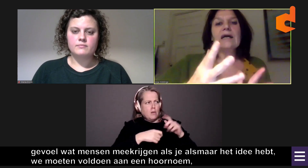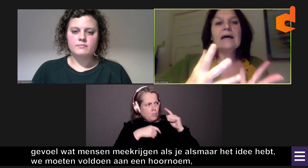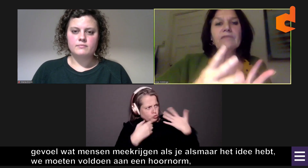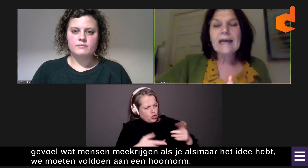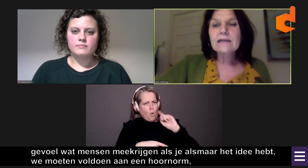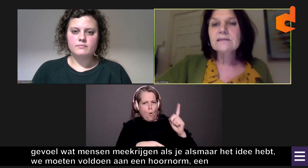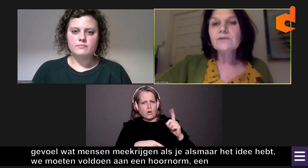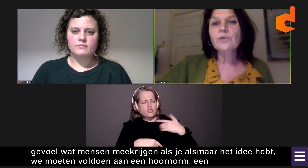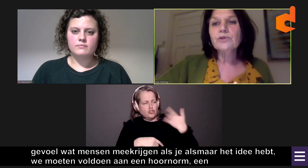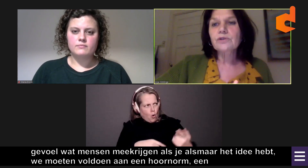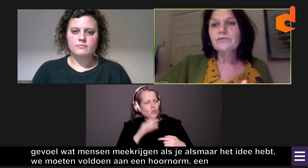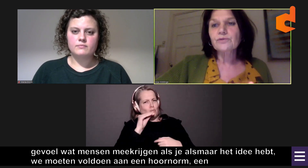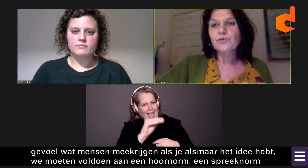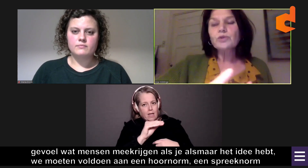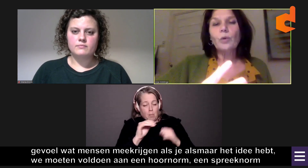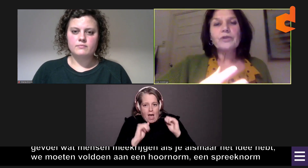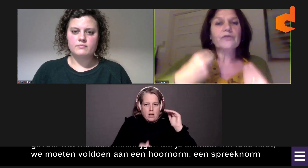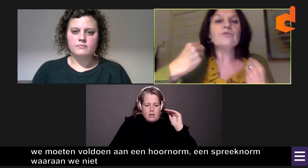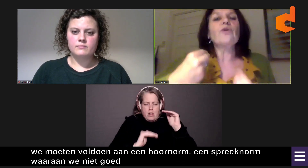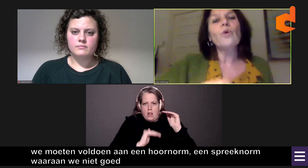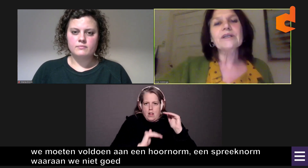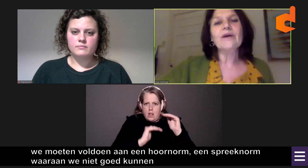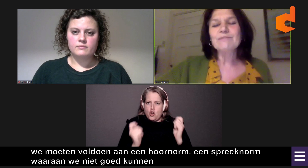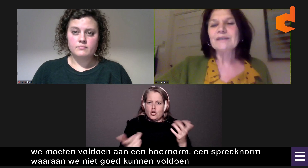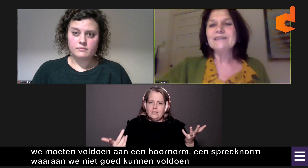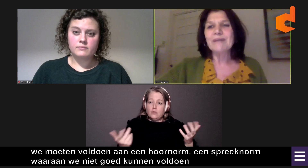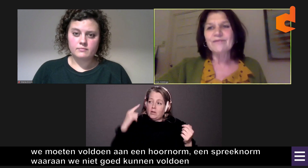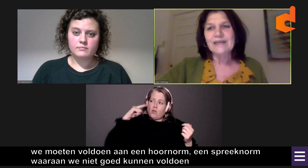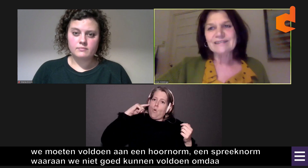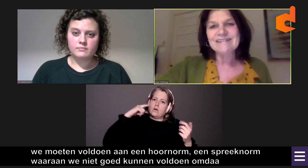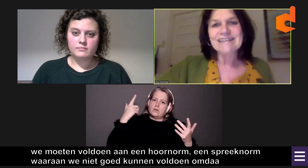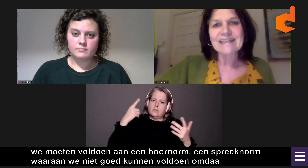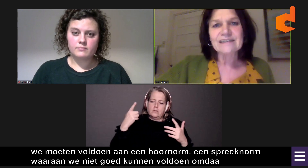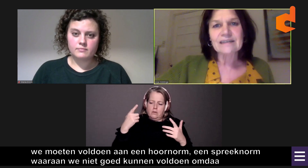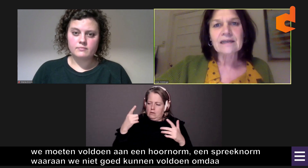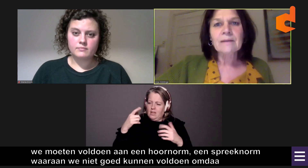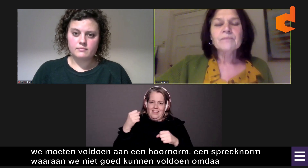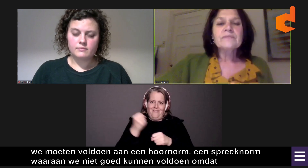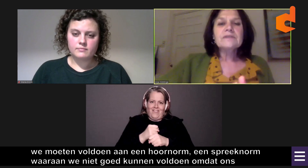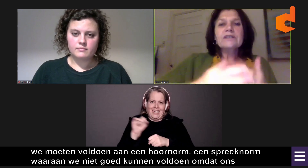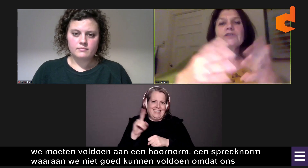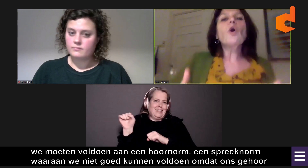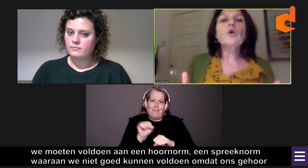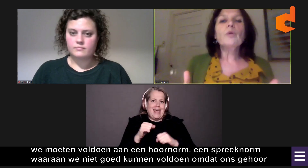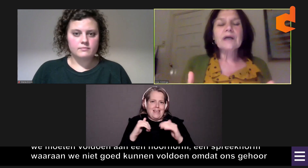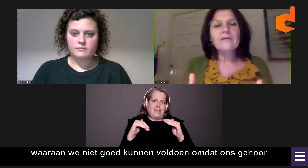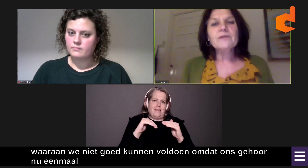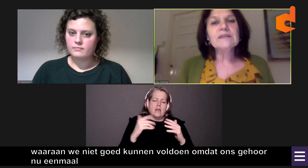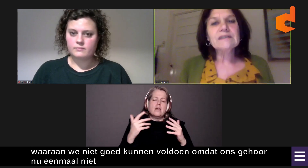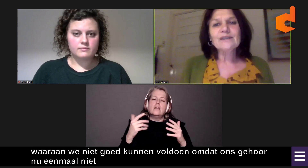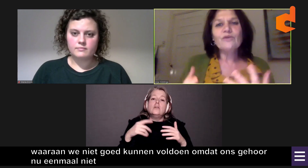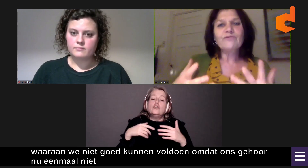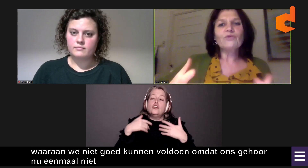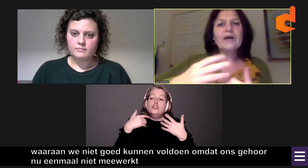waaraan we eigenlijk niet goed kunnen voldoen omdat ons gehoor nou eenmaal niet meewerkt in die richting. Dat je ook op een